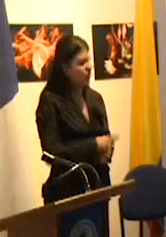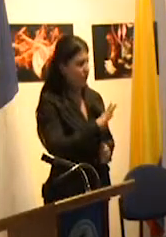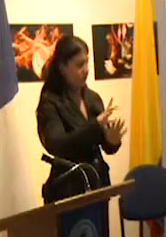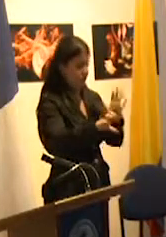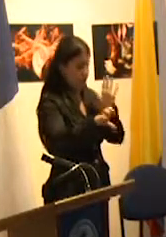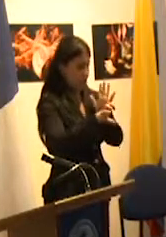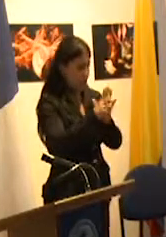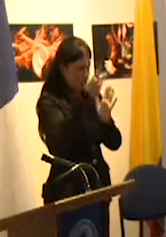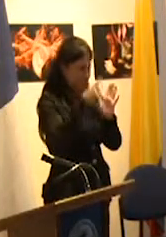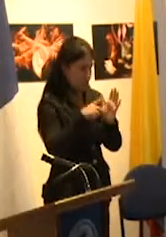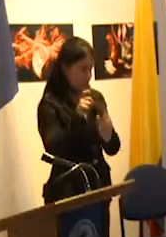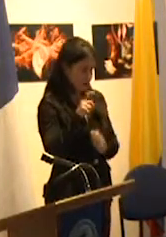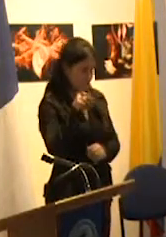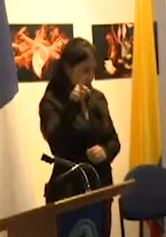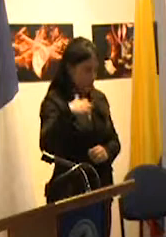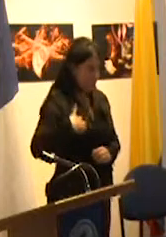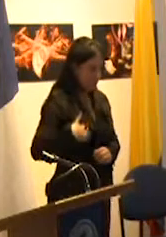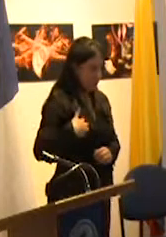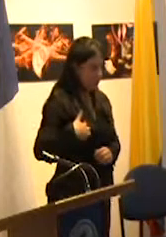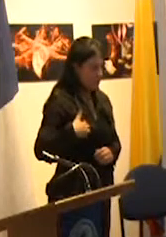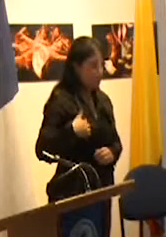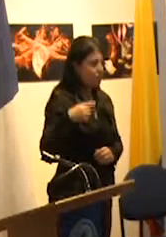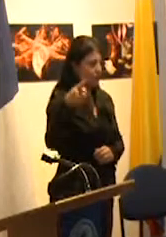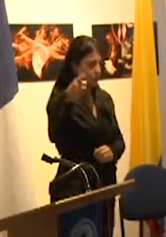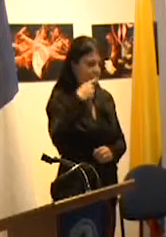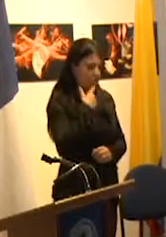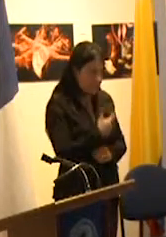con la ley del 2006 y la